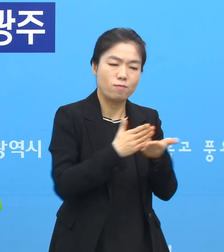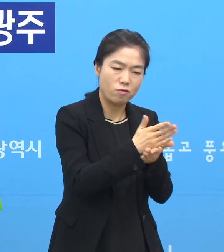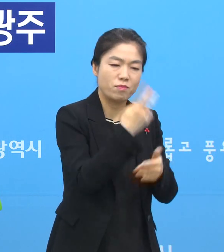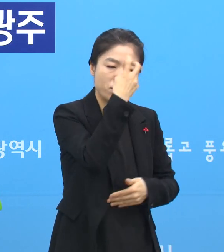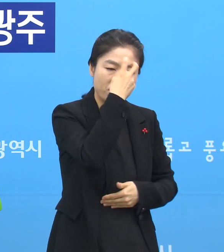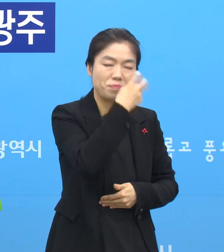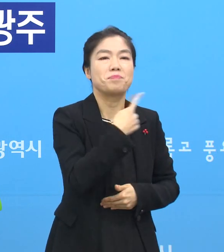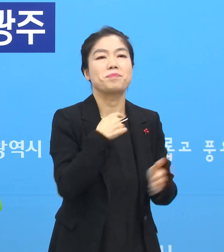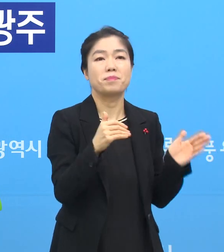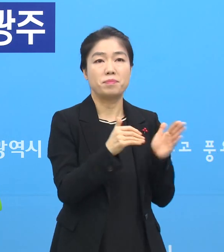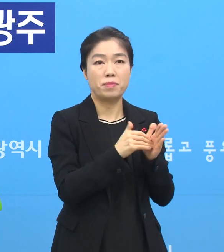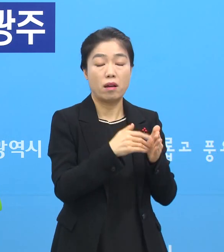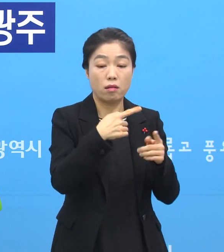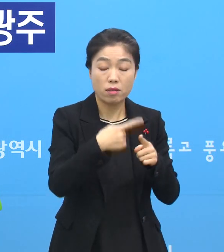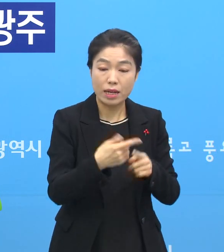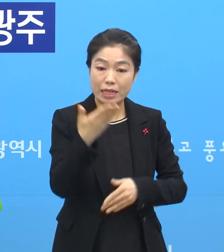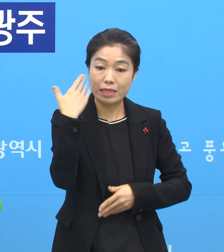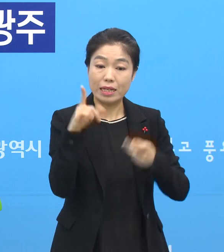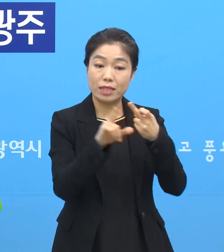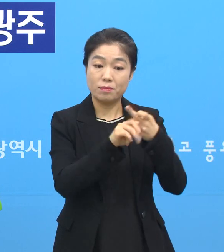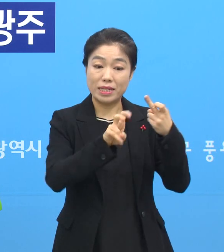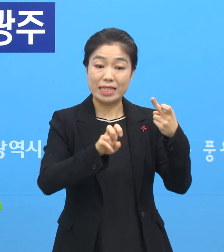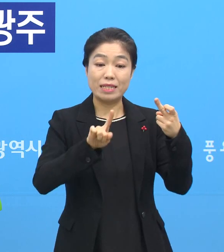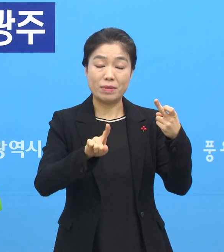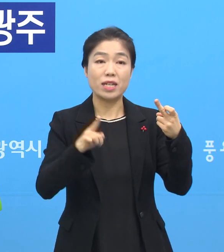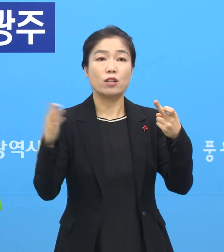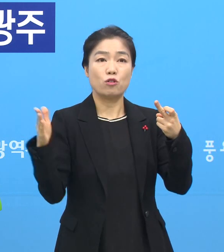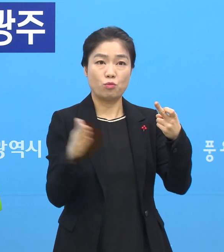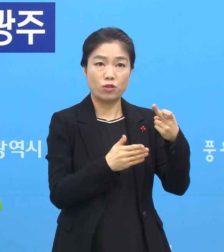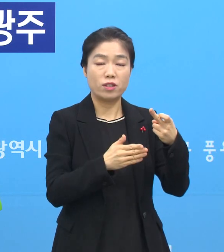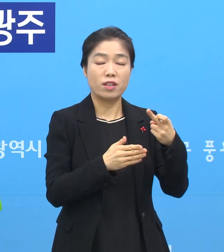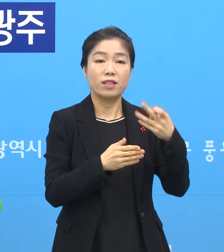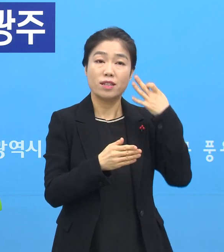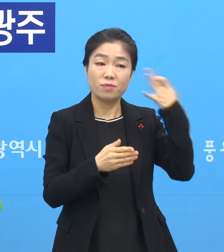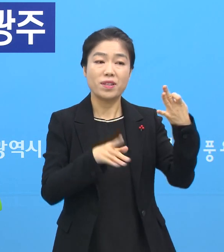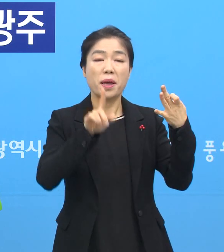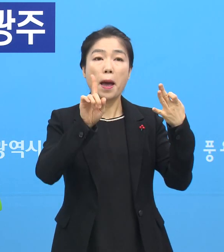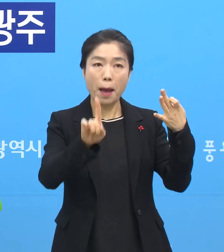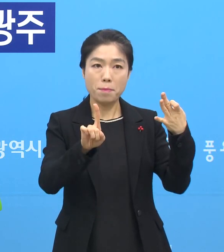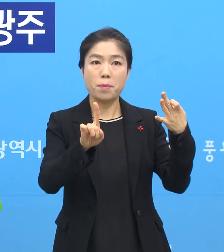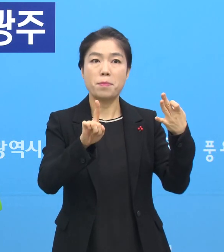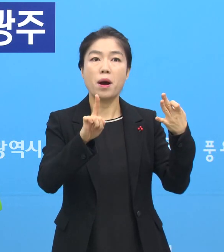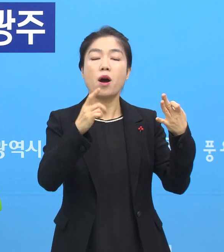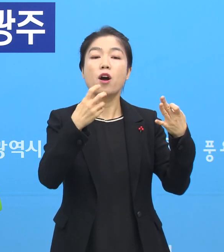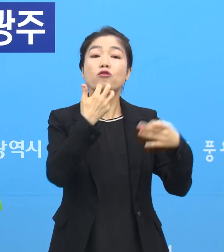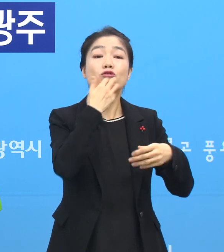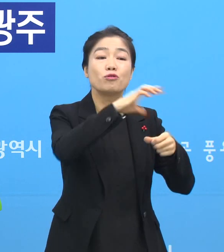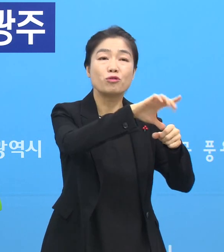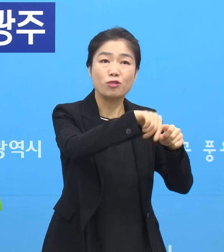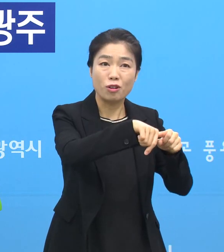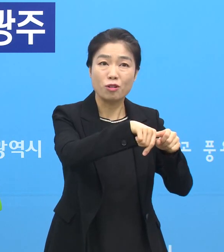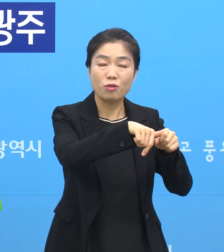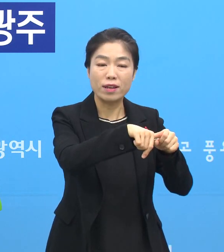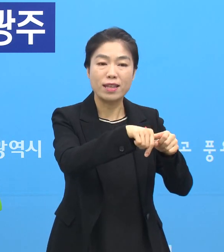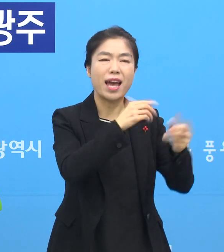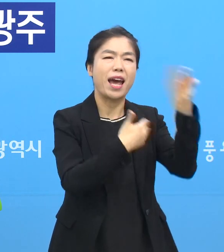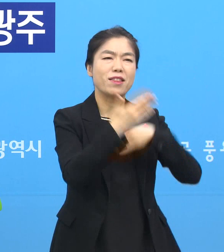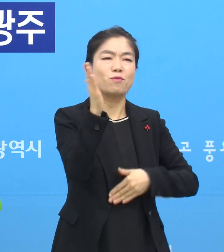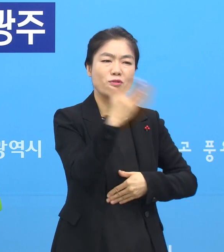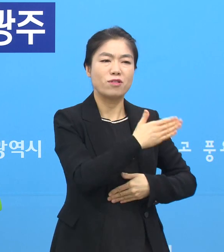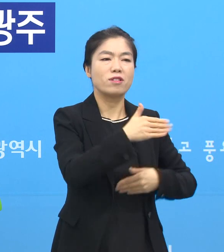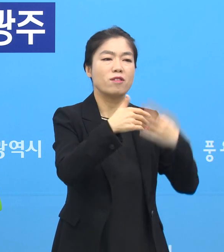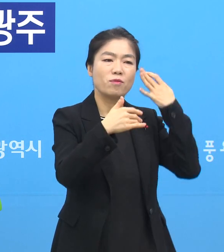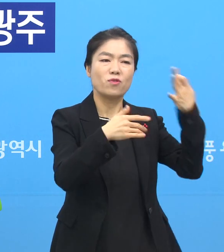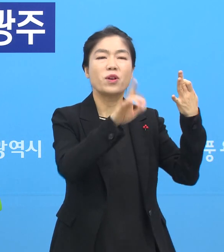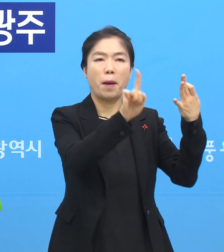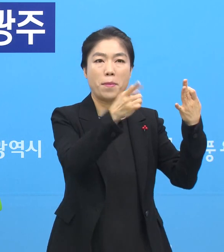했었습니다. 그러다가 지난 12월 21일부터는 2주에 한 번씩 검사를 수도권은 그 이전부터 2주에 한 번씩